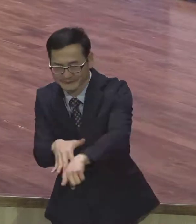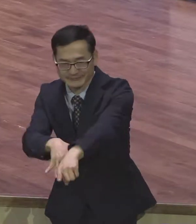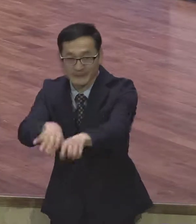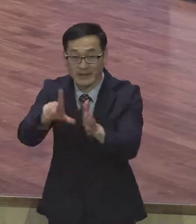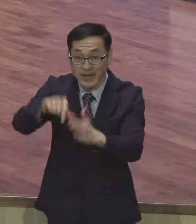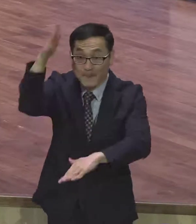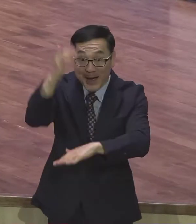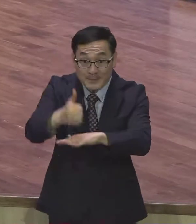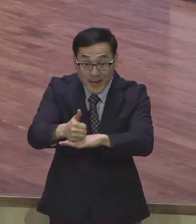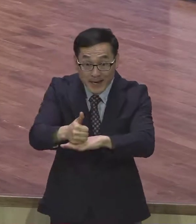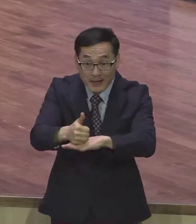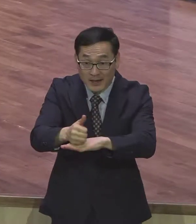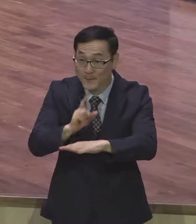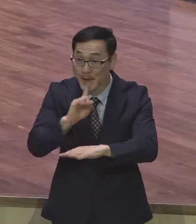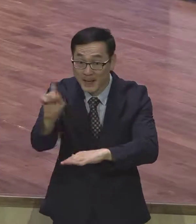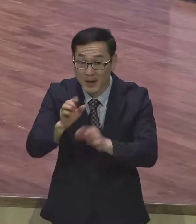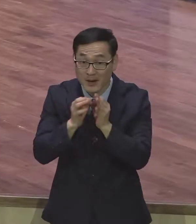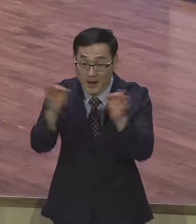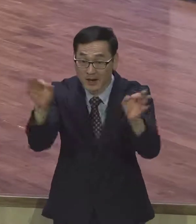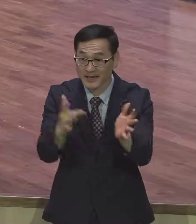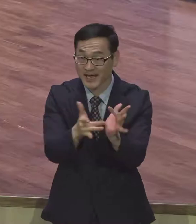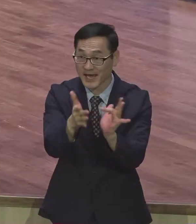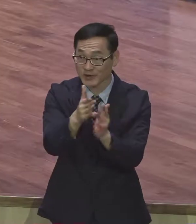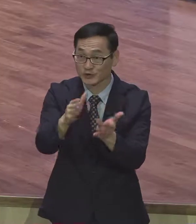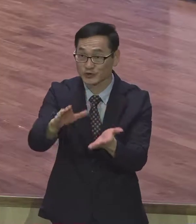그렇게 말하자고 내가 주장을 하고 있었어, 꿈에.